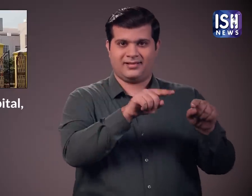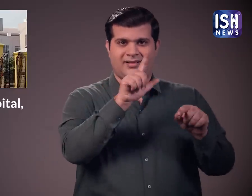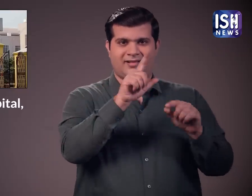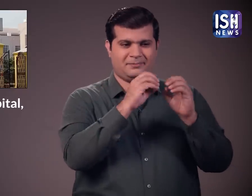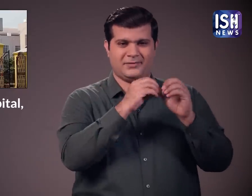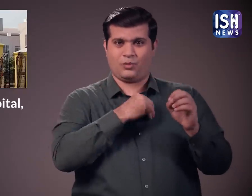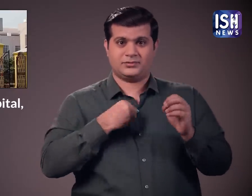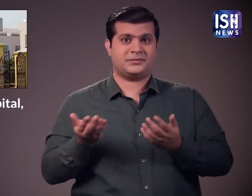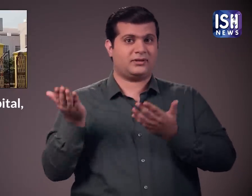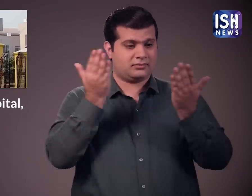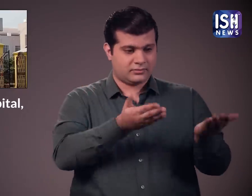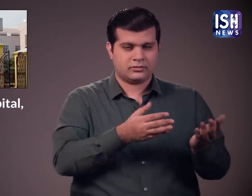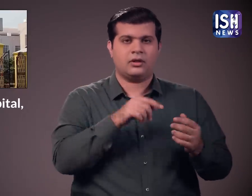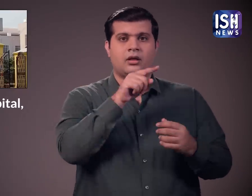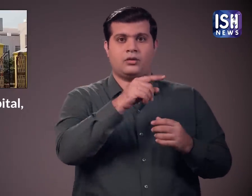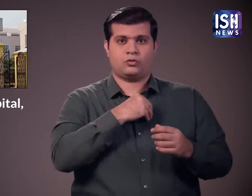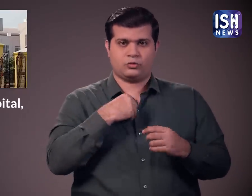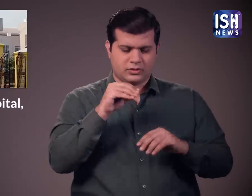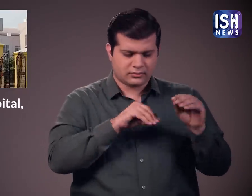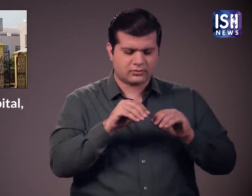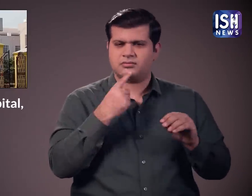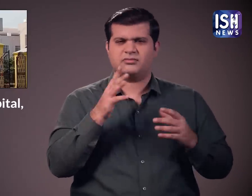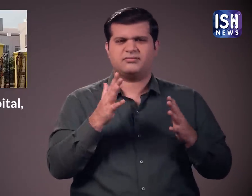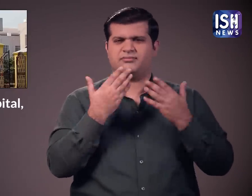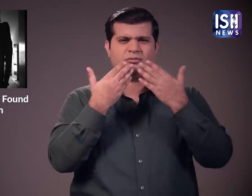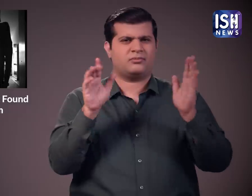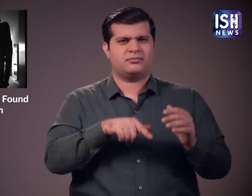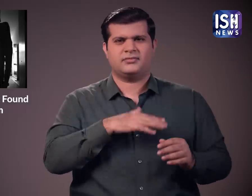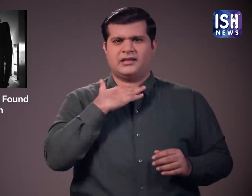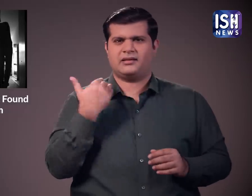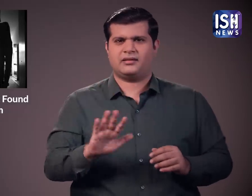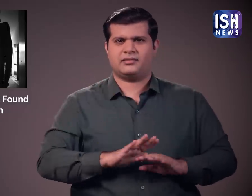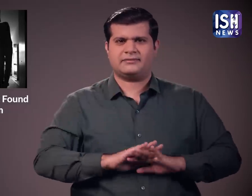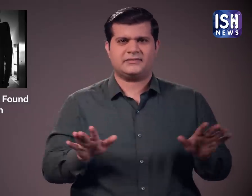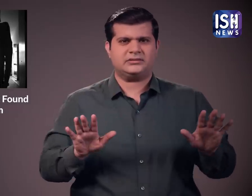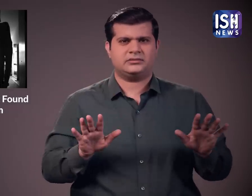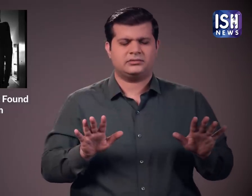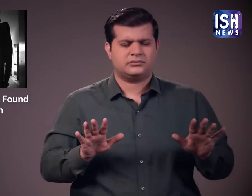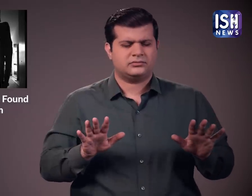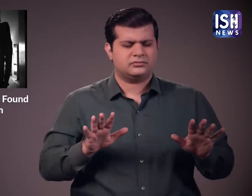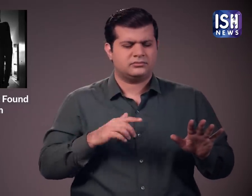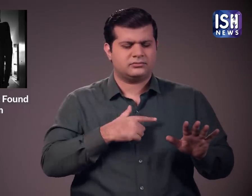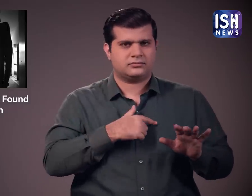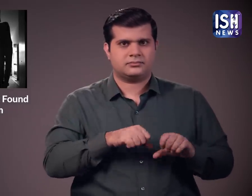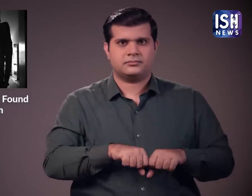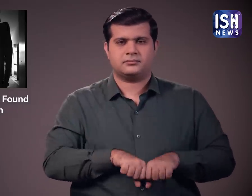घोशत कर दिया। दिल दहला देने